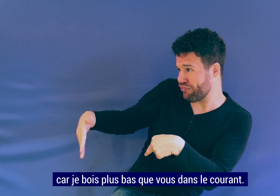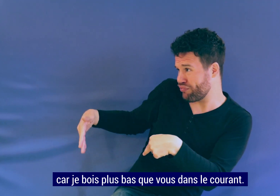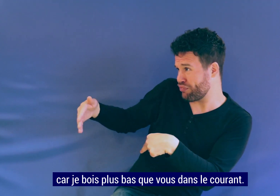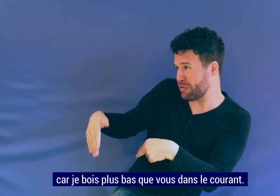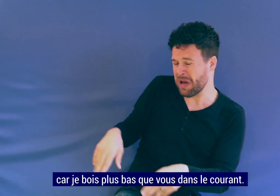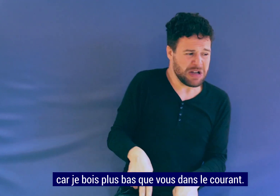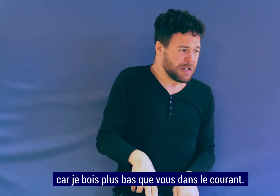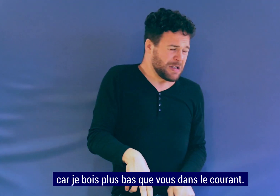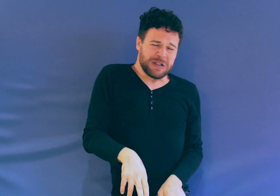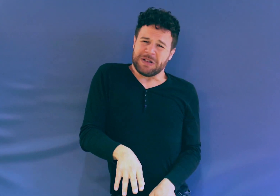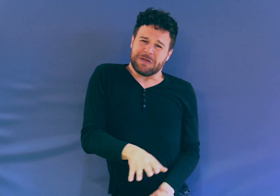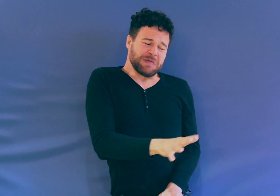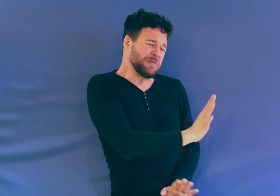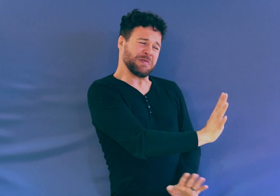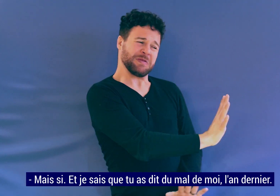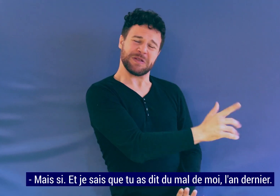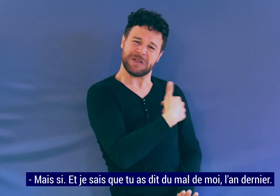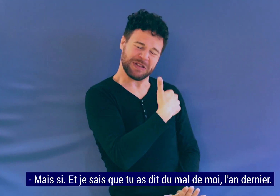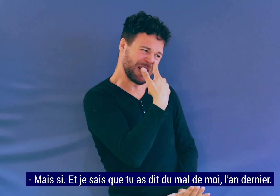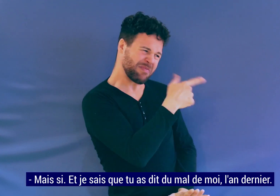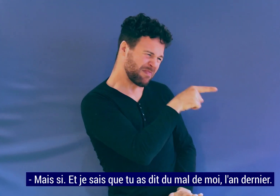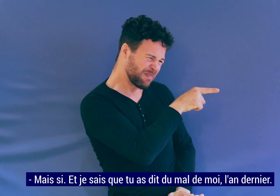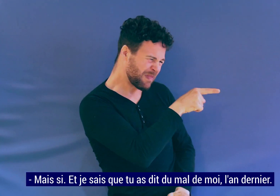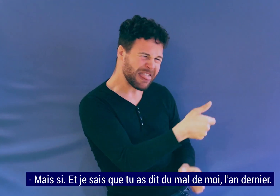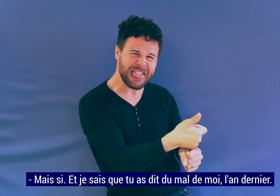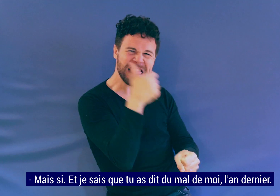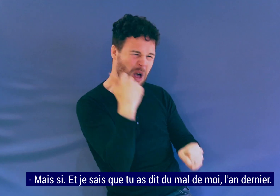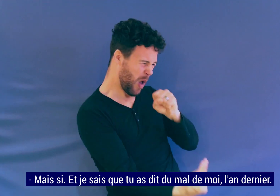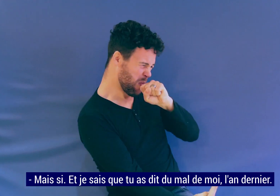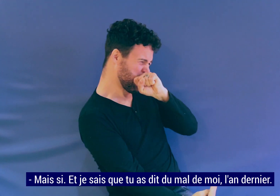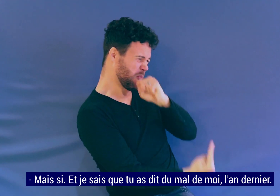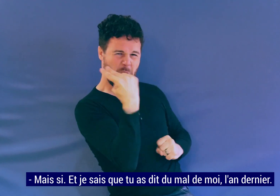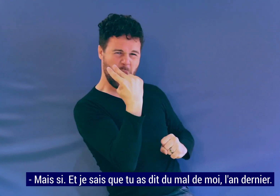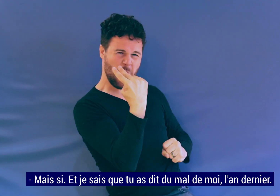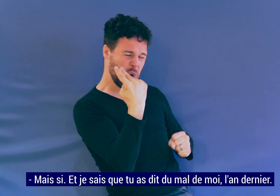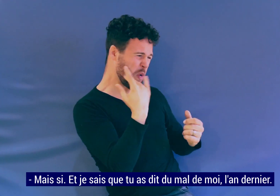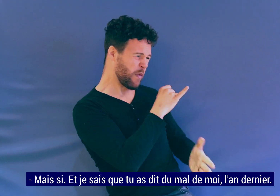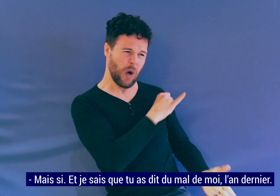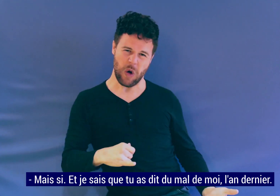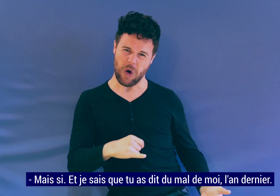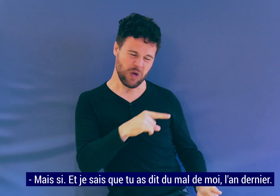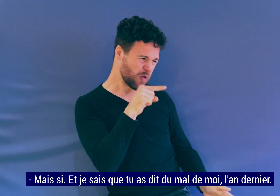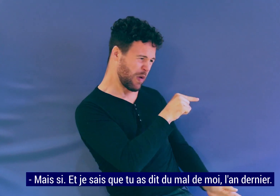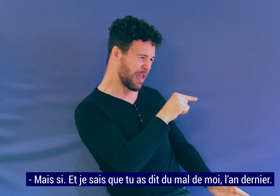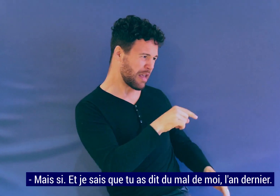le courant. Mais si, et je sais que tu as dit du mal de moi l'an dernier.